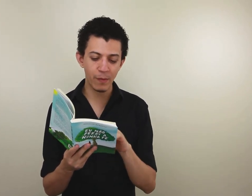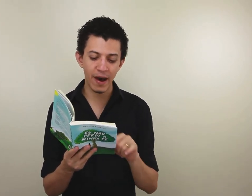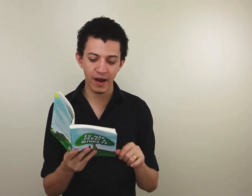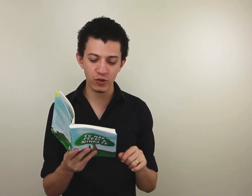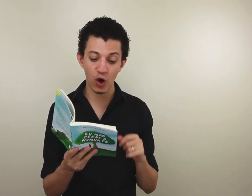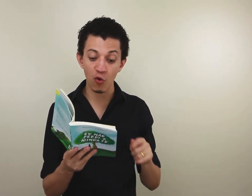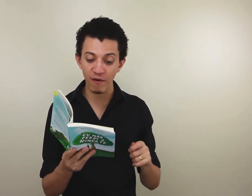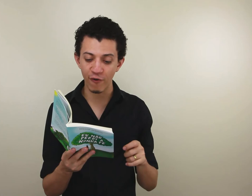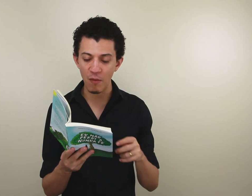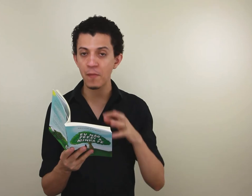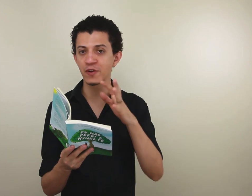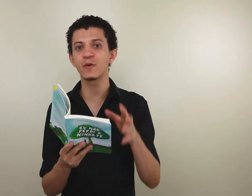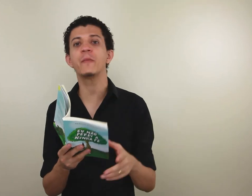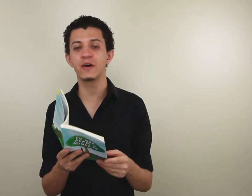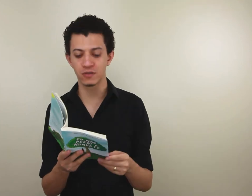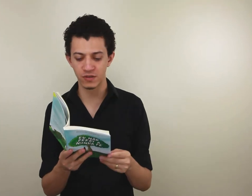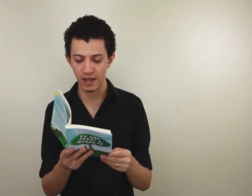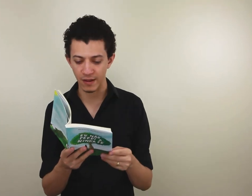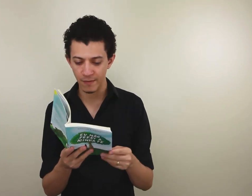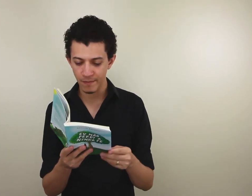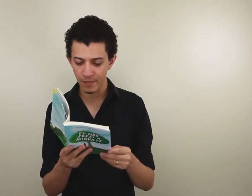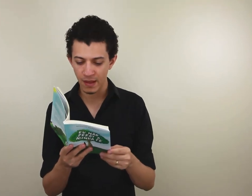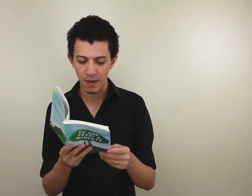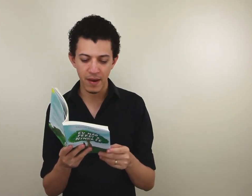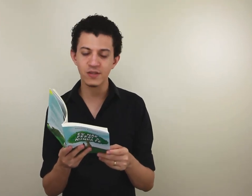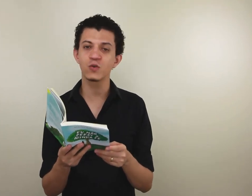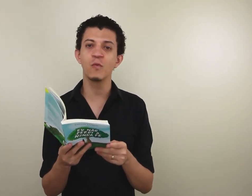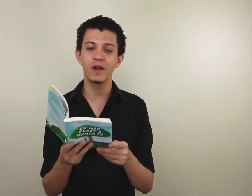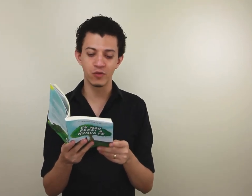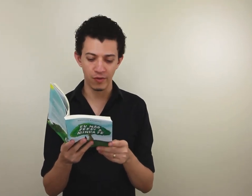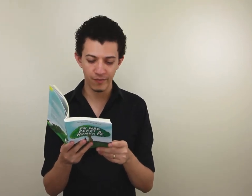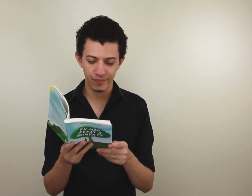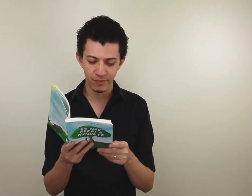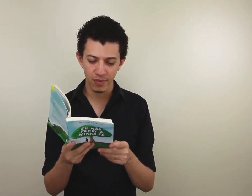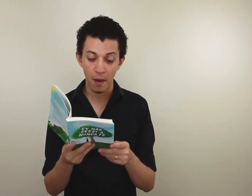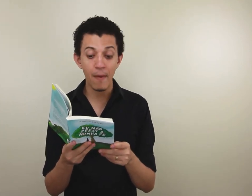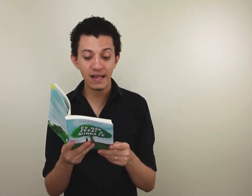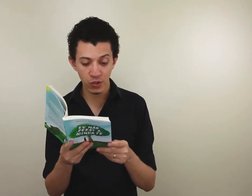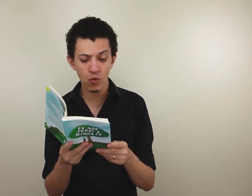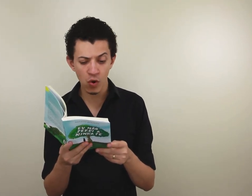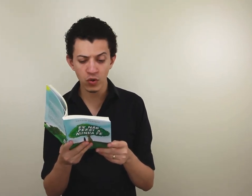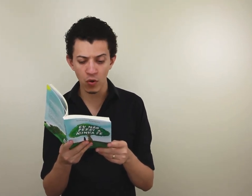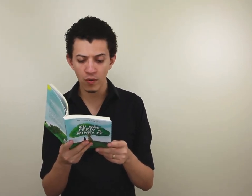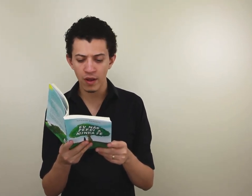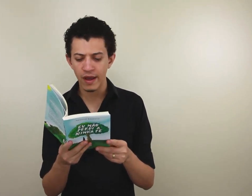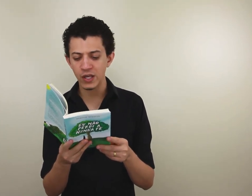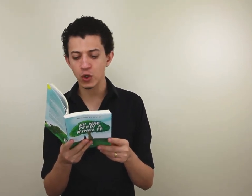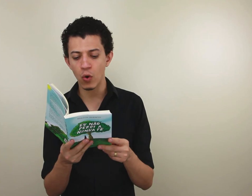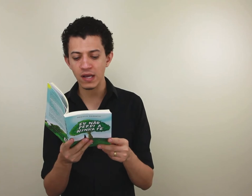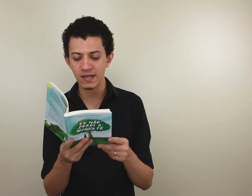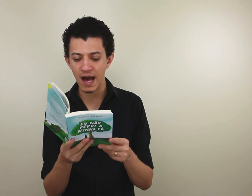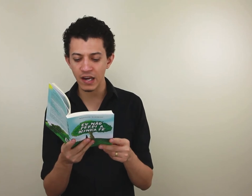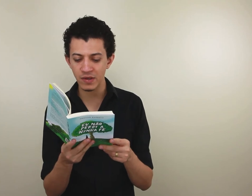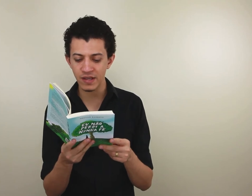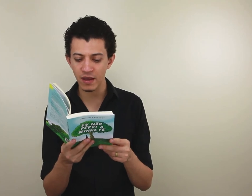preparando de alguma forma para os propósitos dele. Márcio completou. Márcio concordou, enxugou as lágrimas que